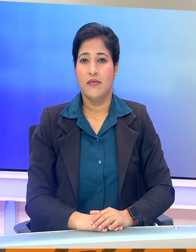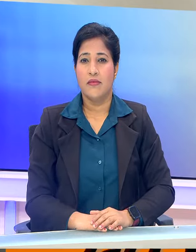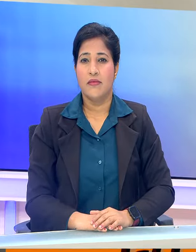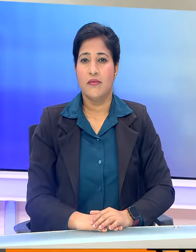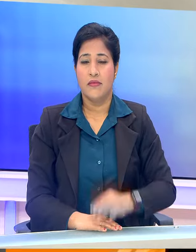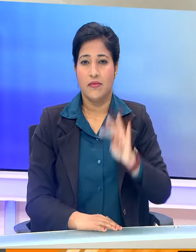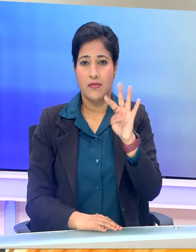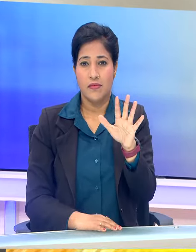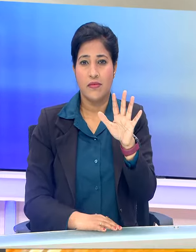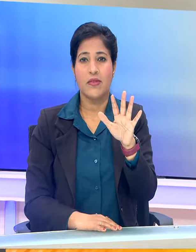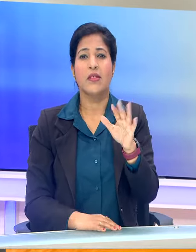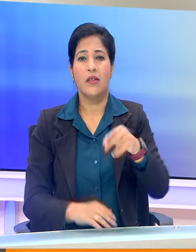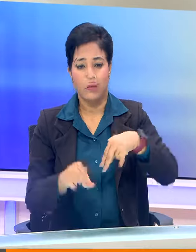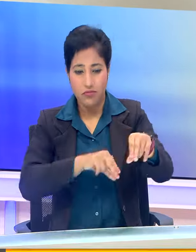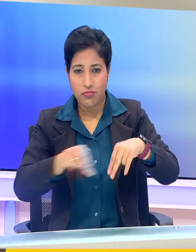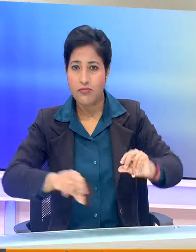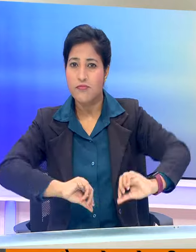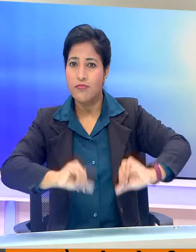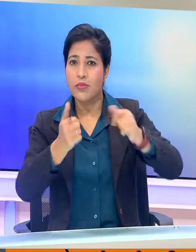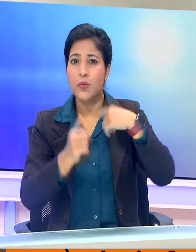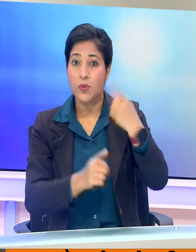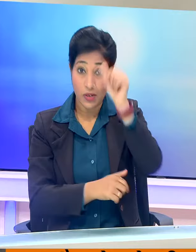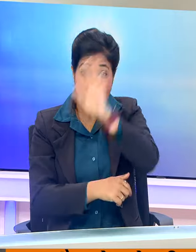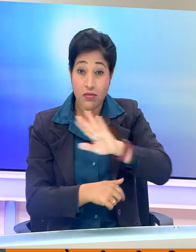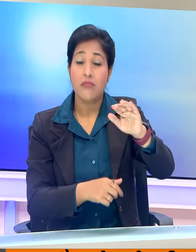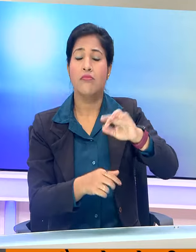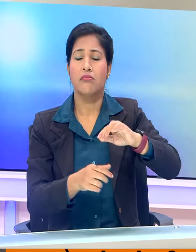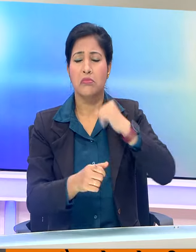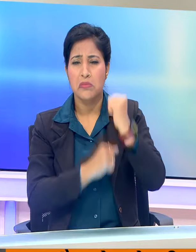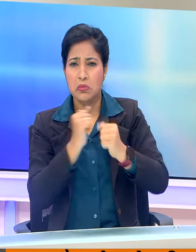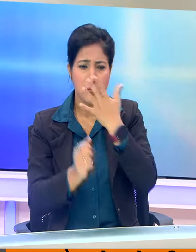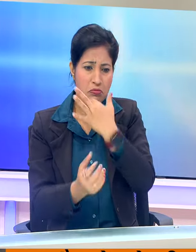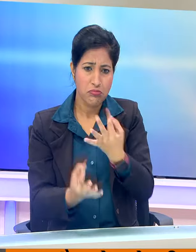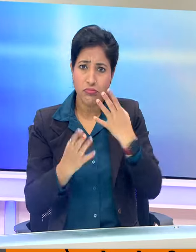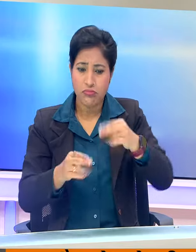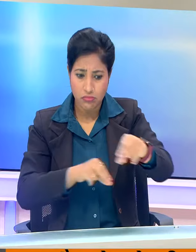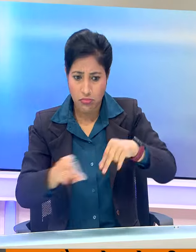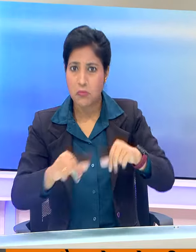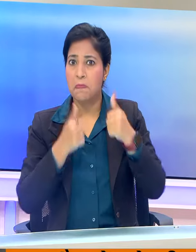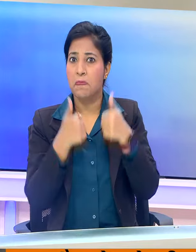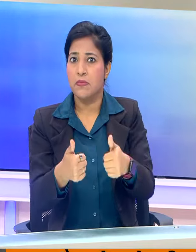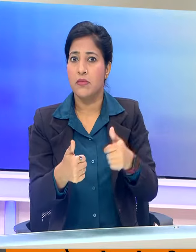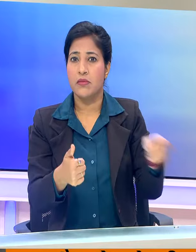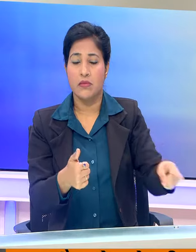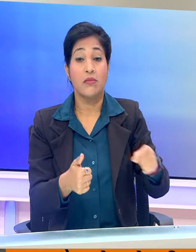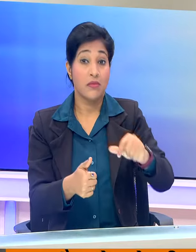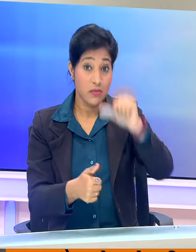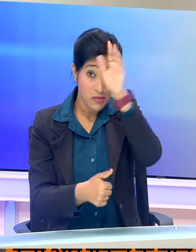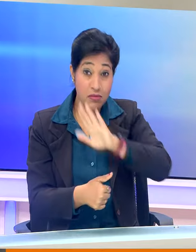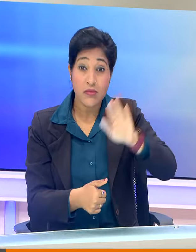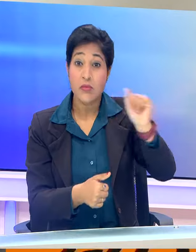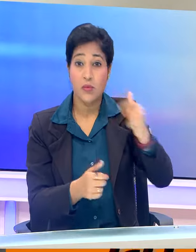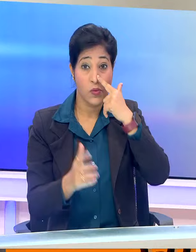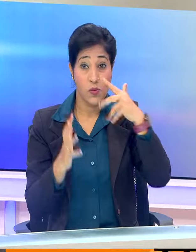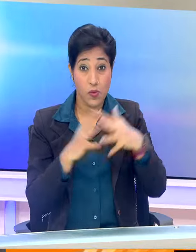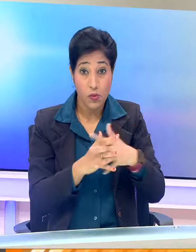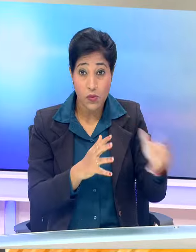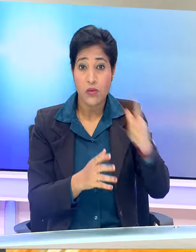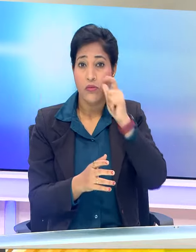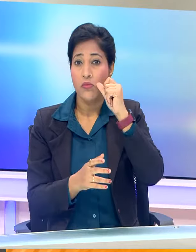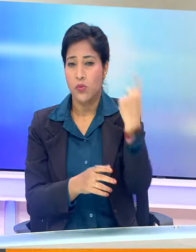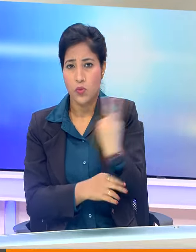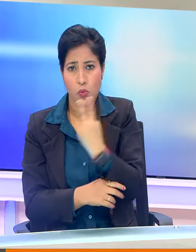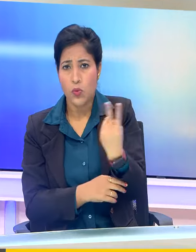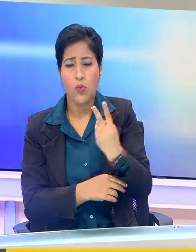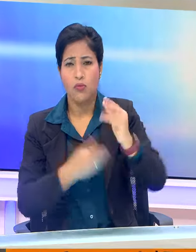45 शंतरज ओलमपियाट में भारती एक लाड़ियों का शांदार प्रदरिशन जारी है भारत में महिला और पुरुष वर्ग